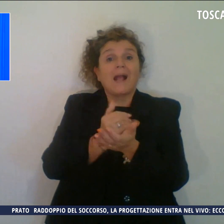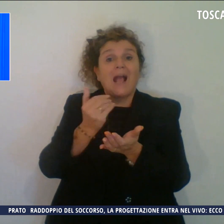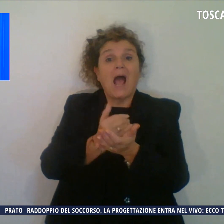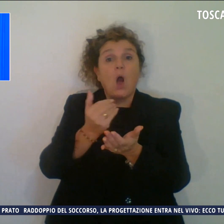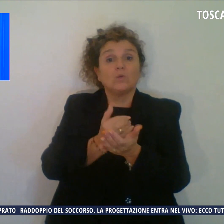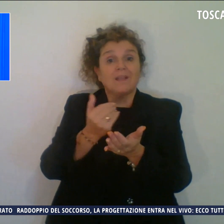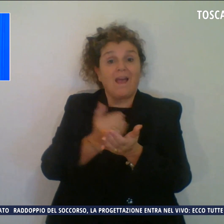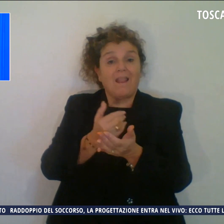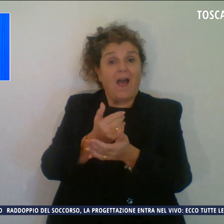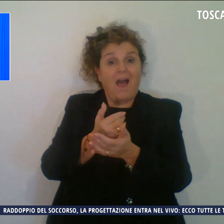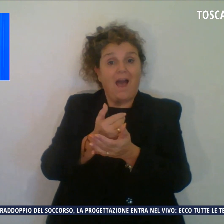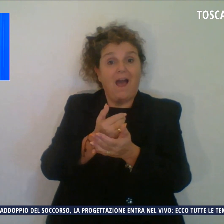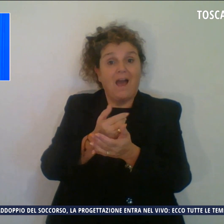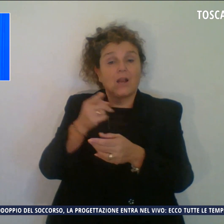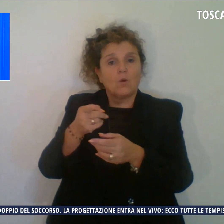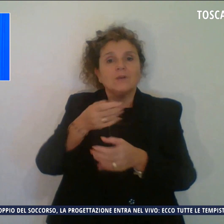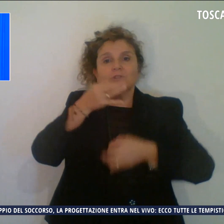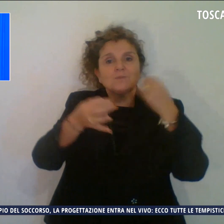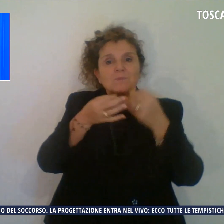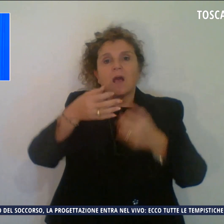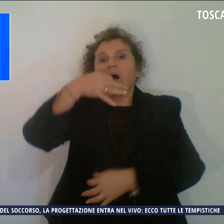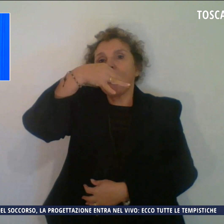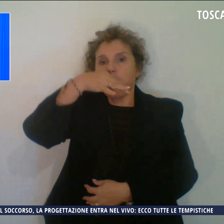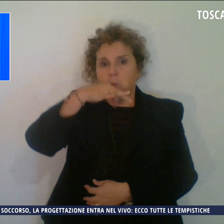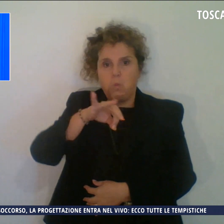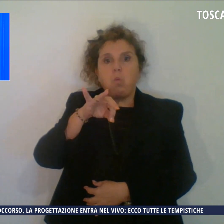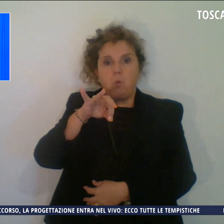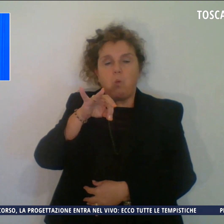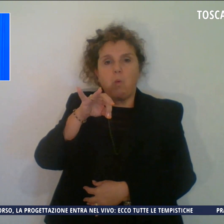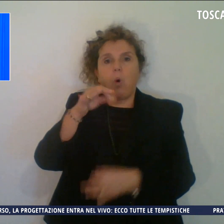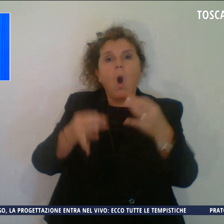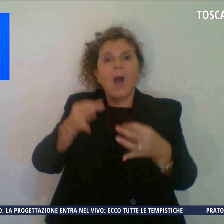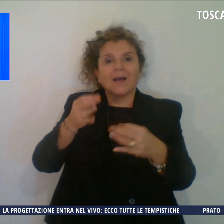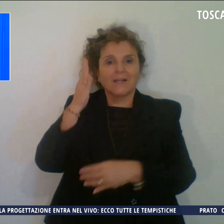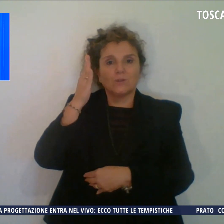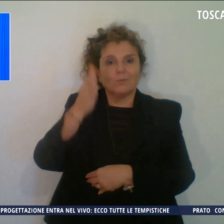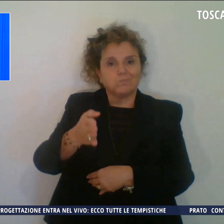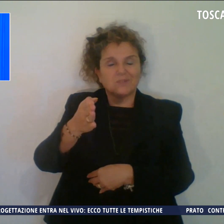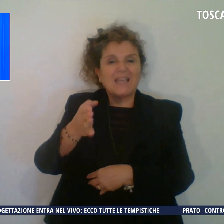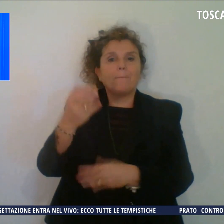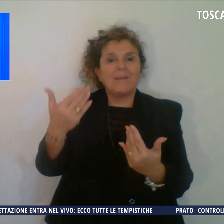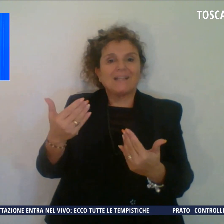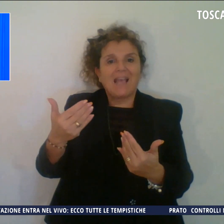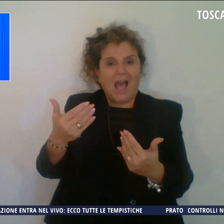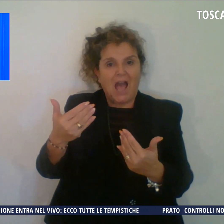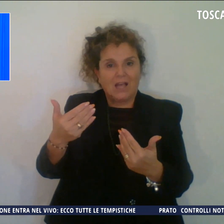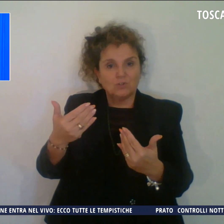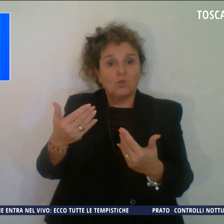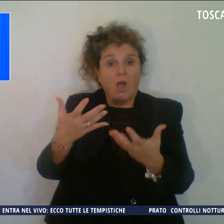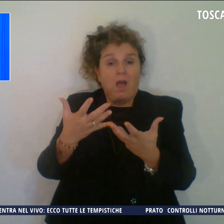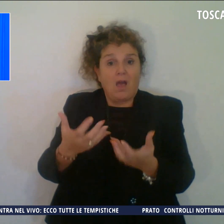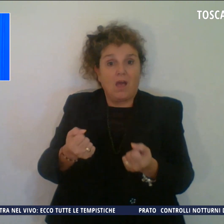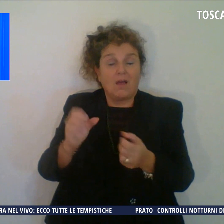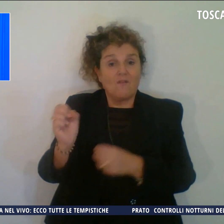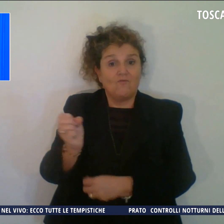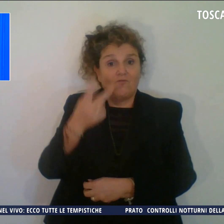spiega la possibilità di ricorrere al rito immediato che di fatto accelera l